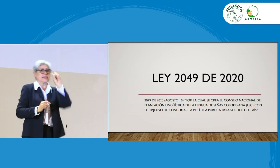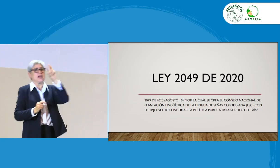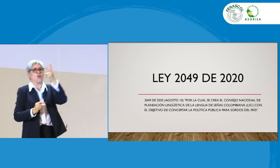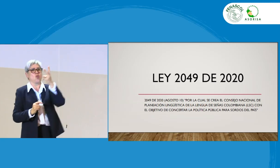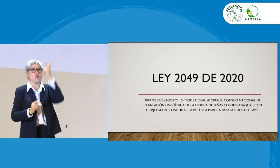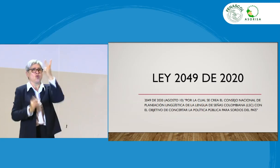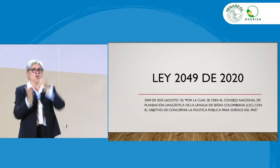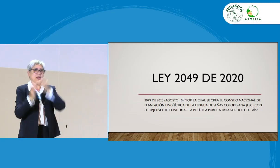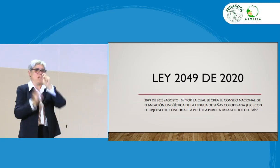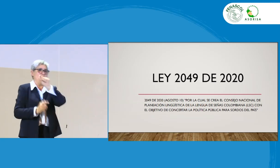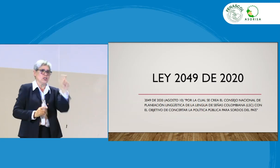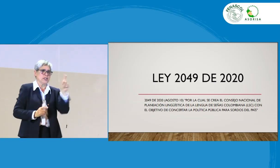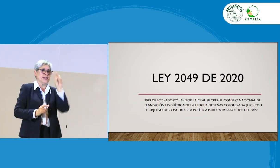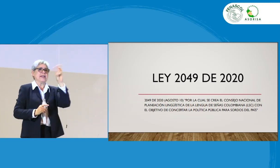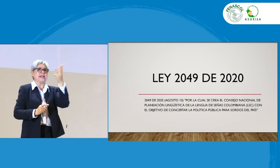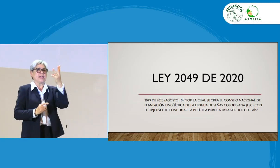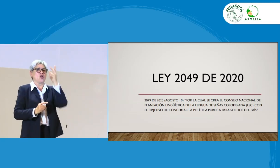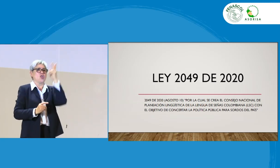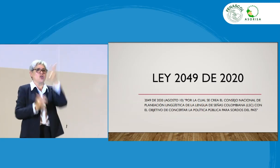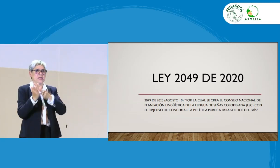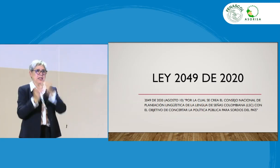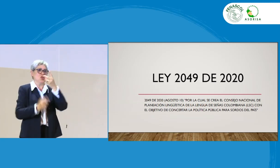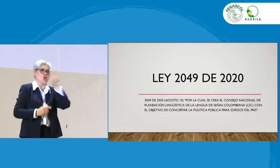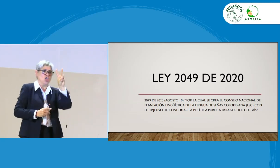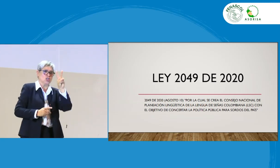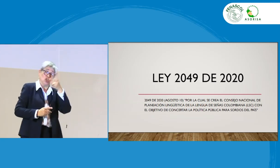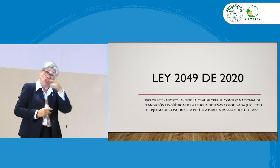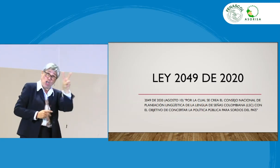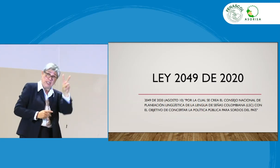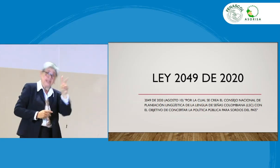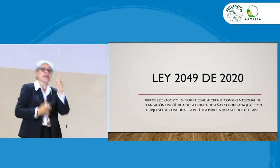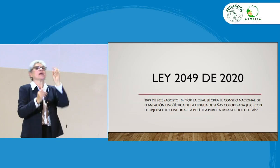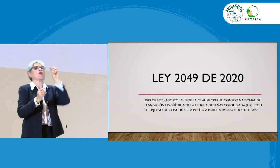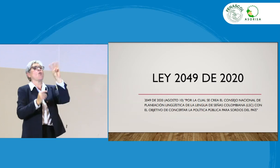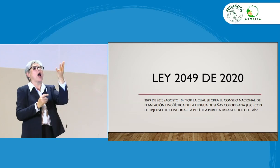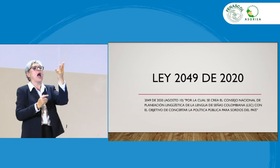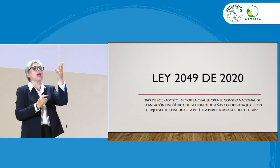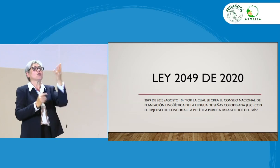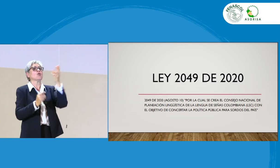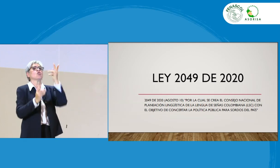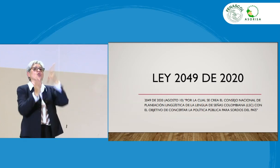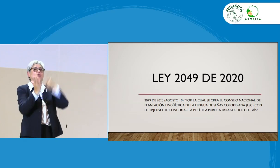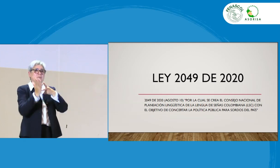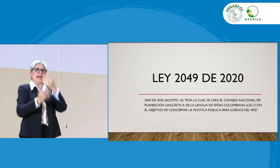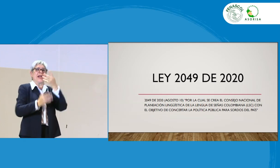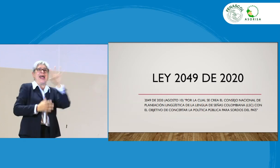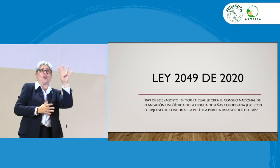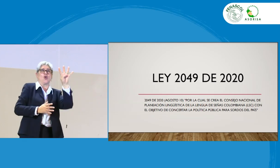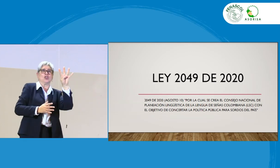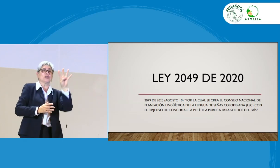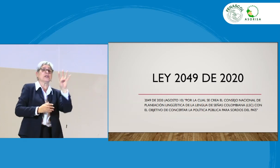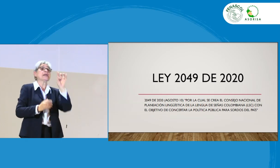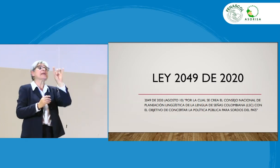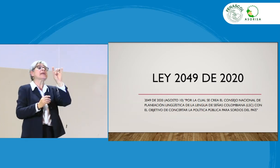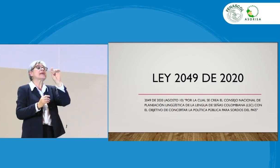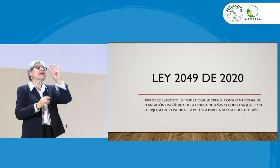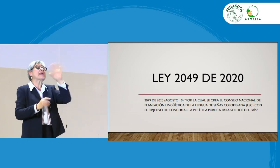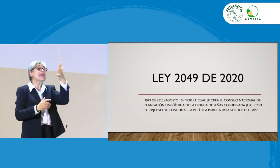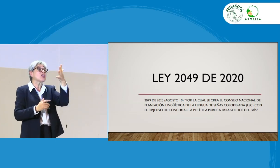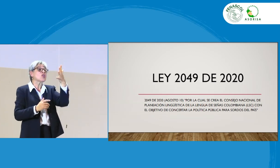Después en 2011, 2012, 2013, también 2014. Igual 2015 y